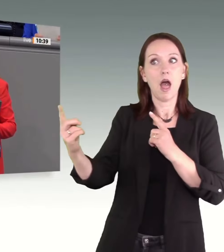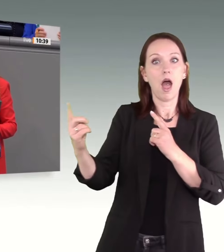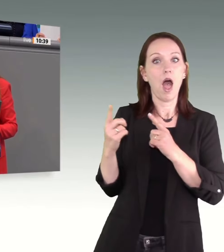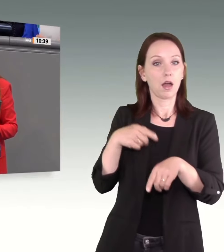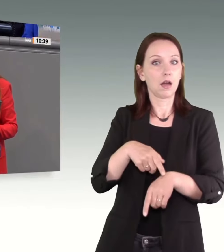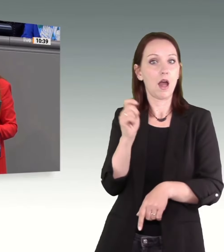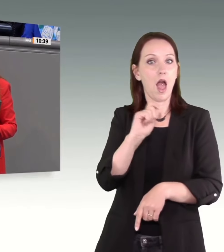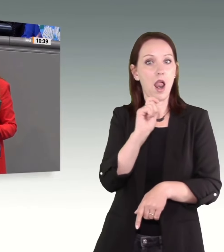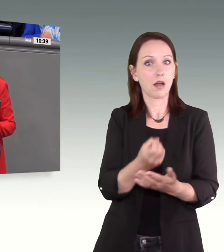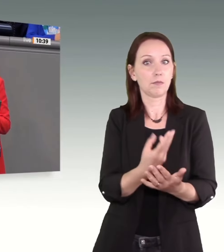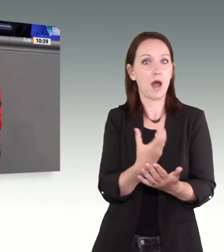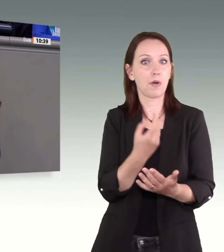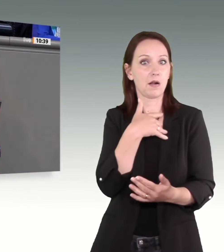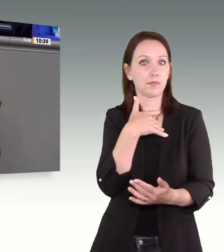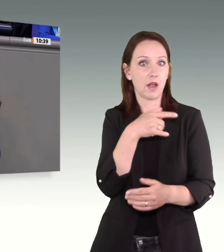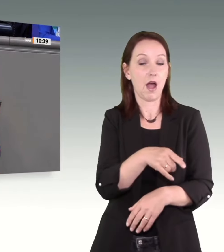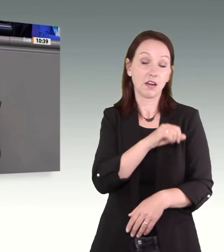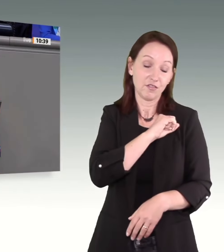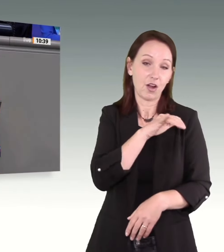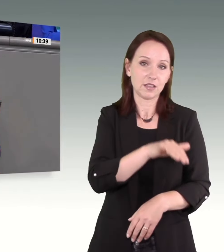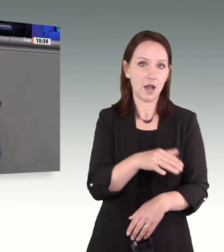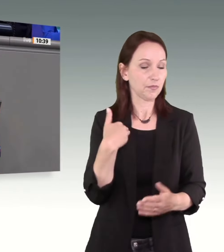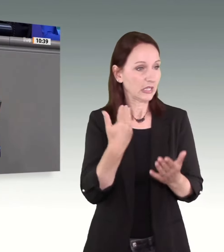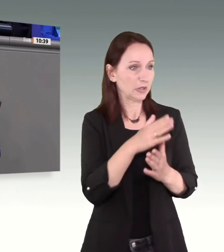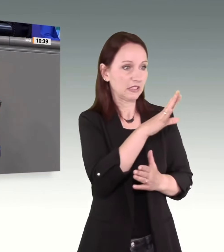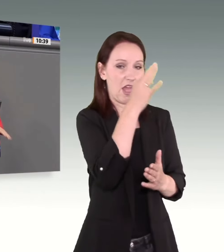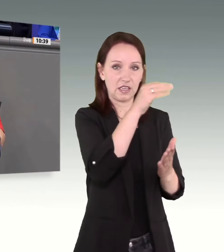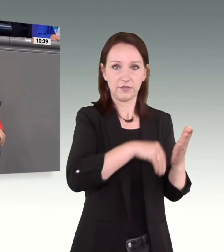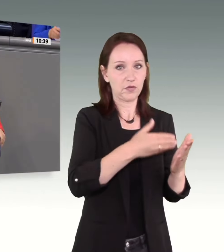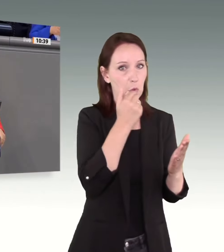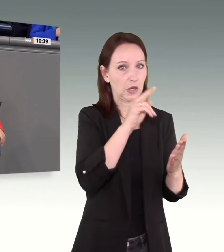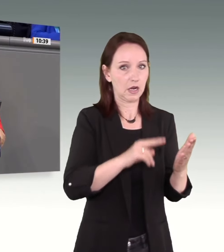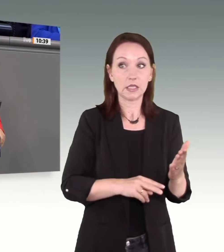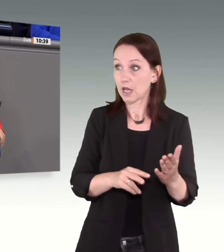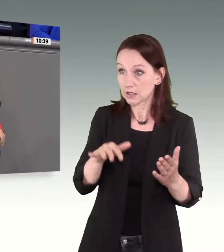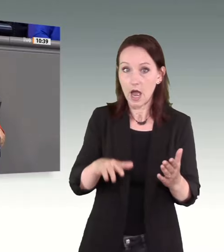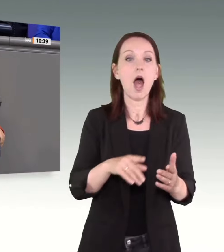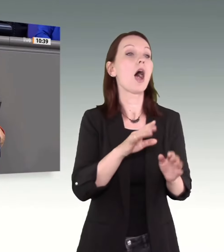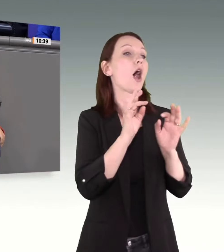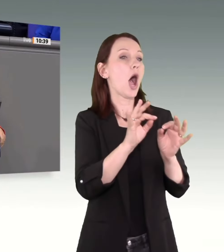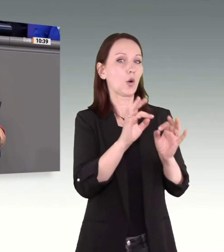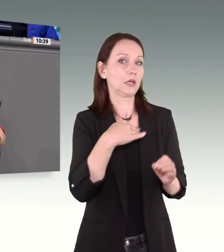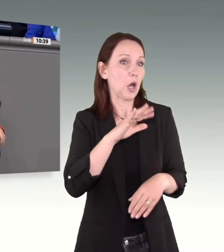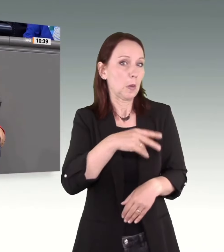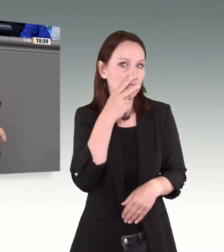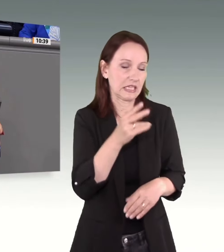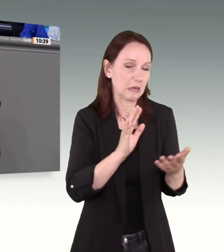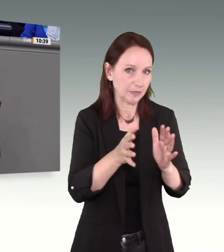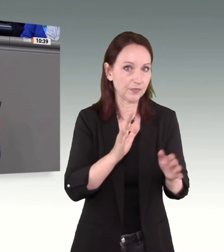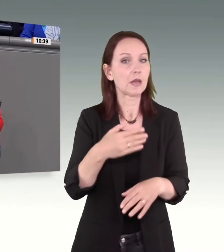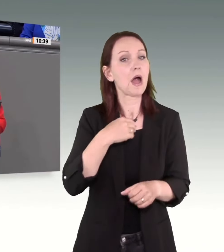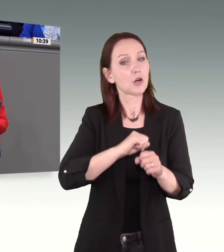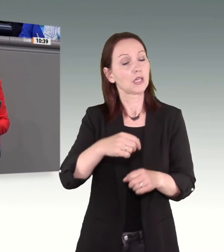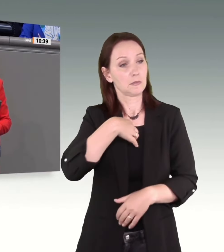Ihrem Entwurf jetzt aber, glaube ich, nichts gelesen, aber ich teile die Auffassung, dass